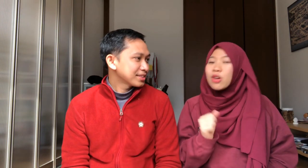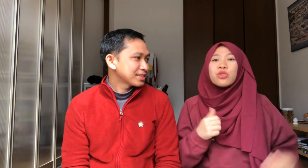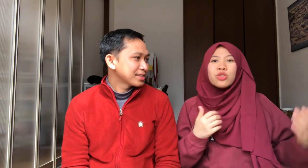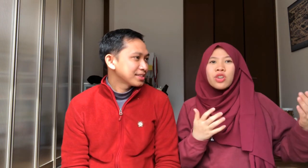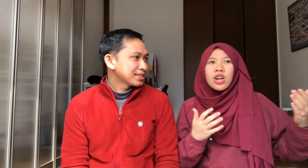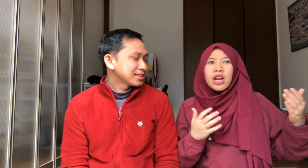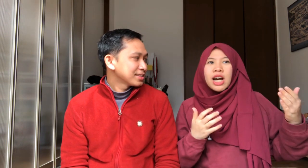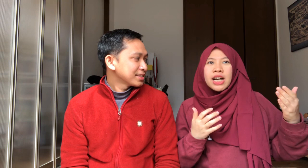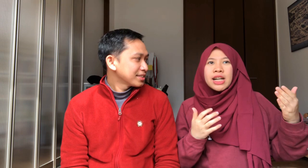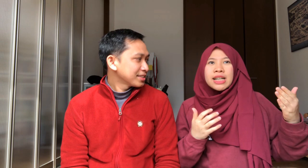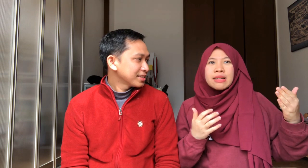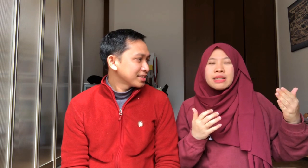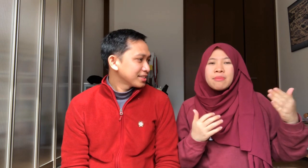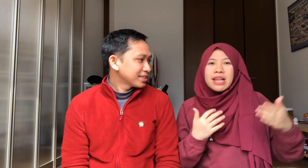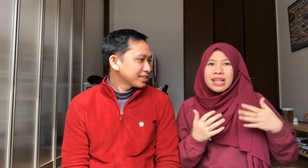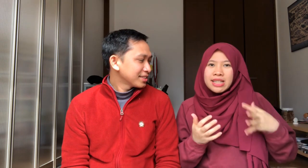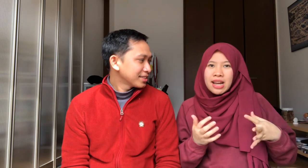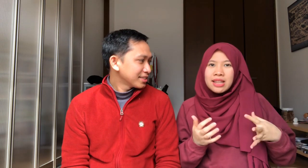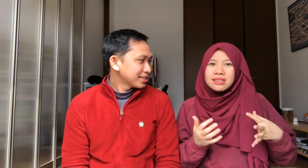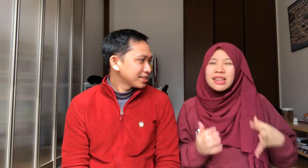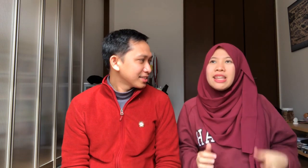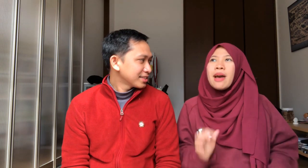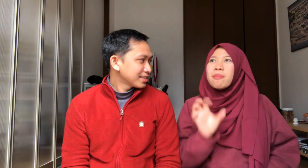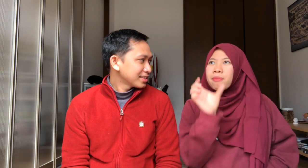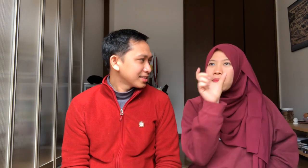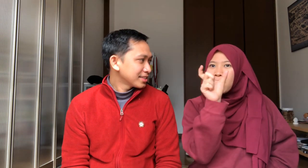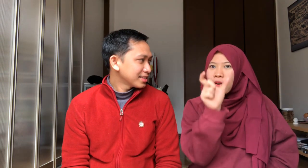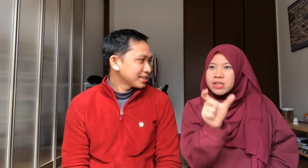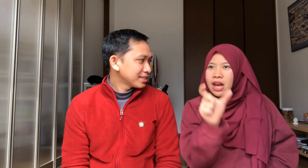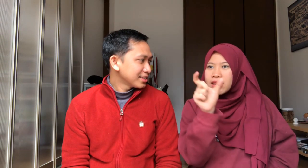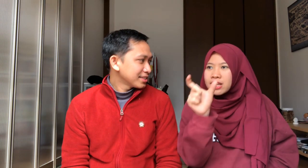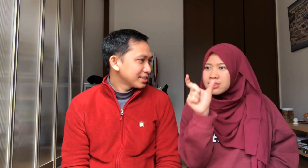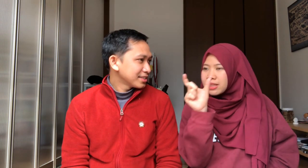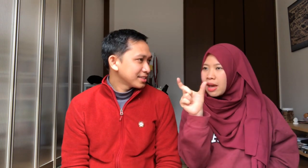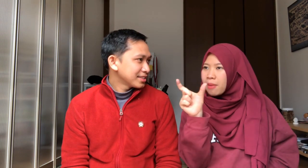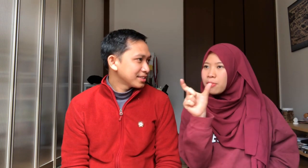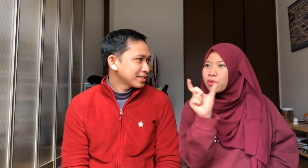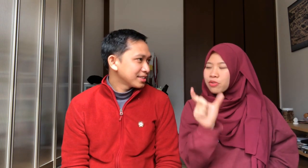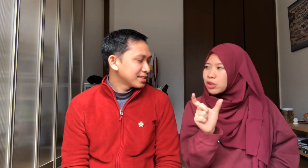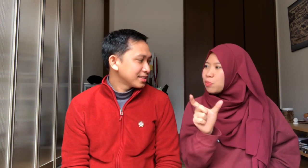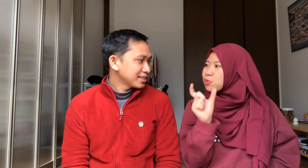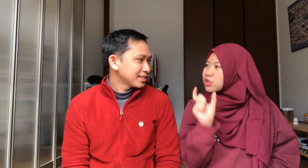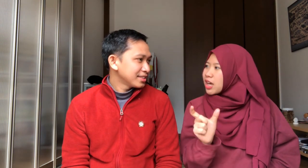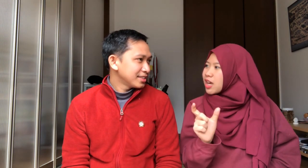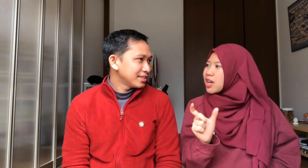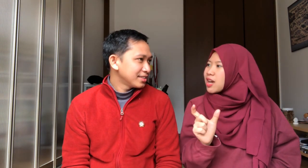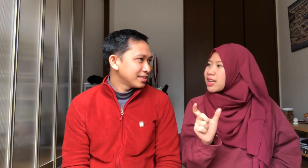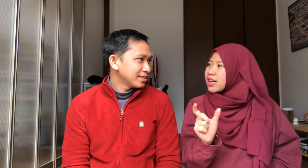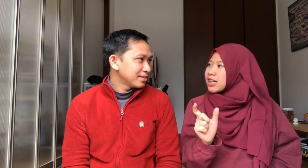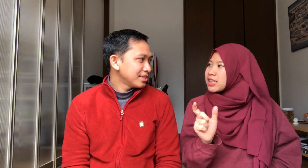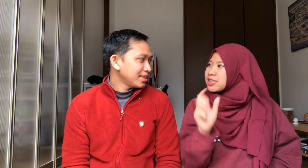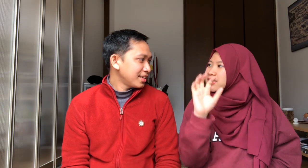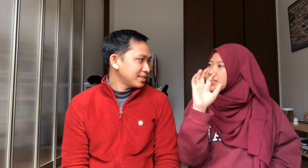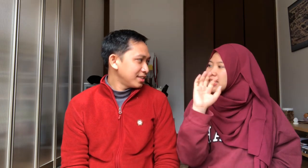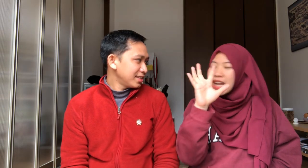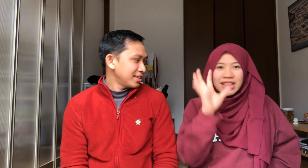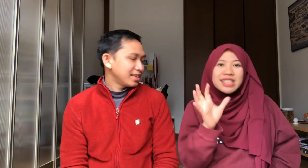Nah, di bahasa isyarat, setiap kosa kata, setiap huruf itu punya isyaratnya